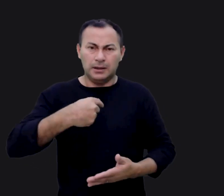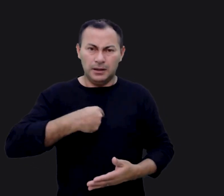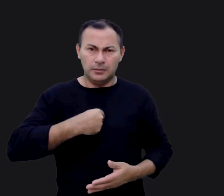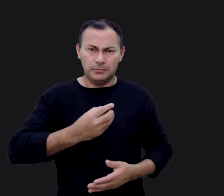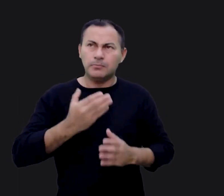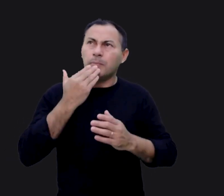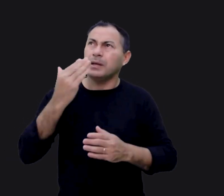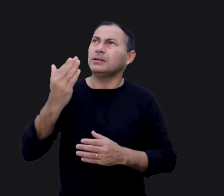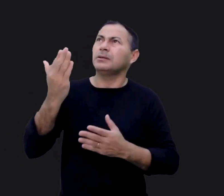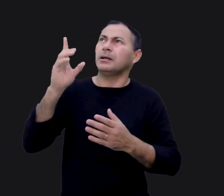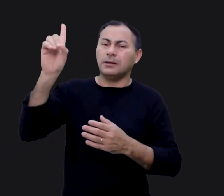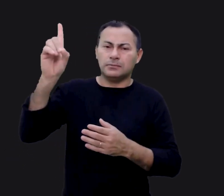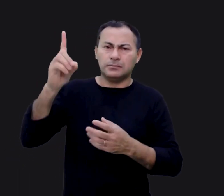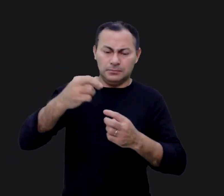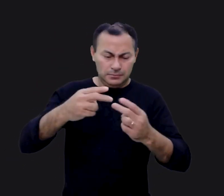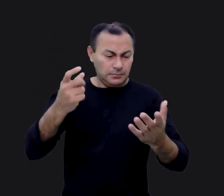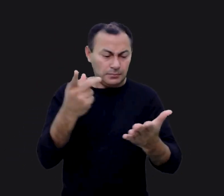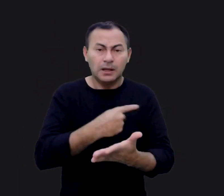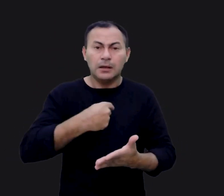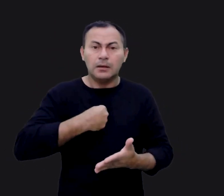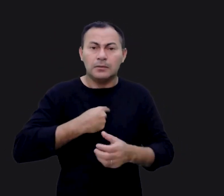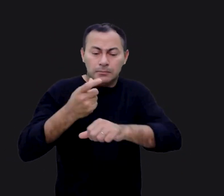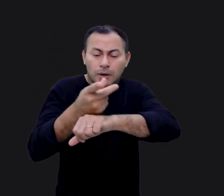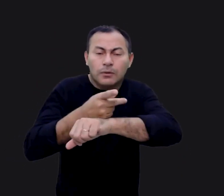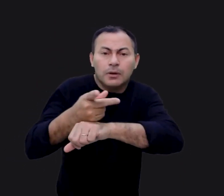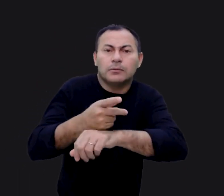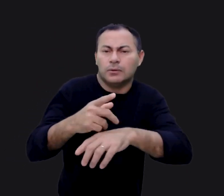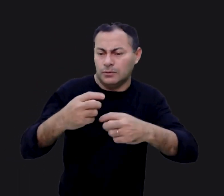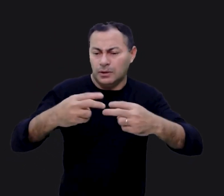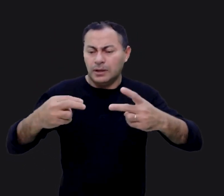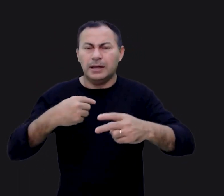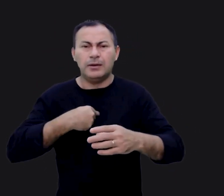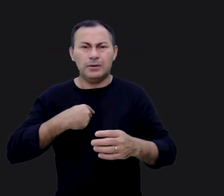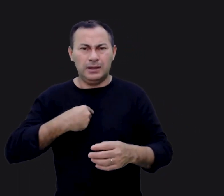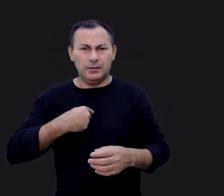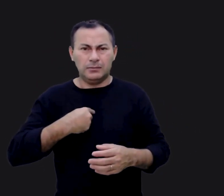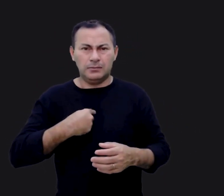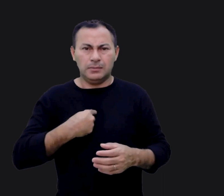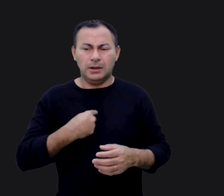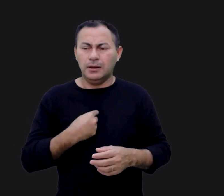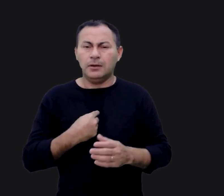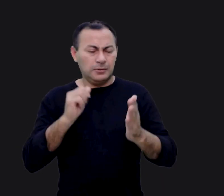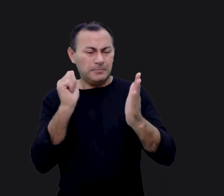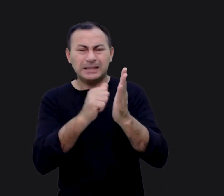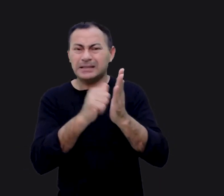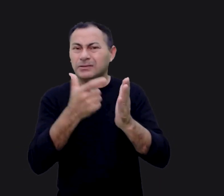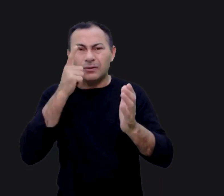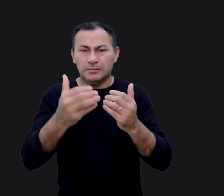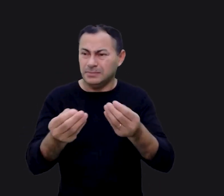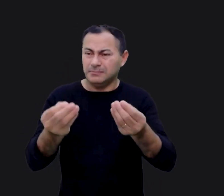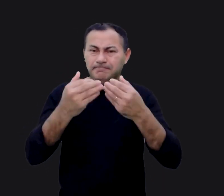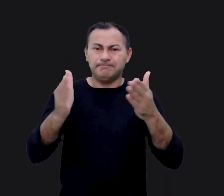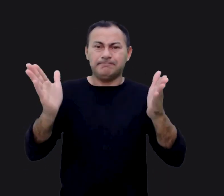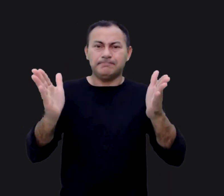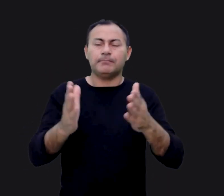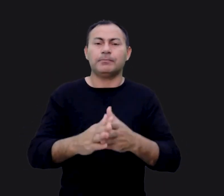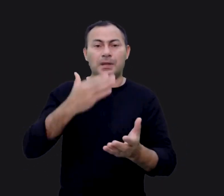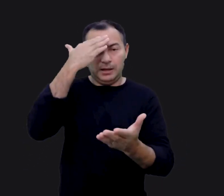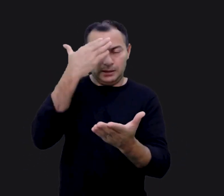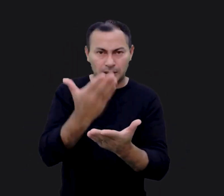forma em que eu estou pedindo? Há algo errado como estou buscando? Há algo errado será com o que eu estou batendo? Acredito